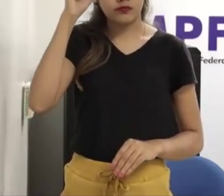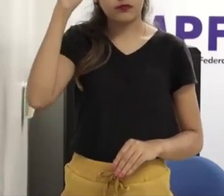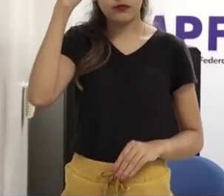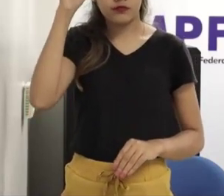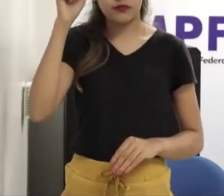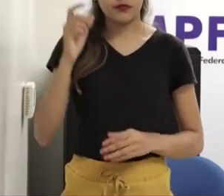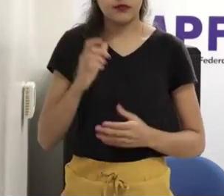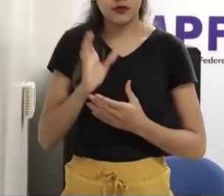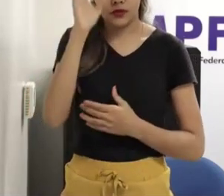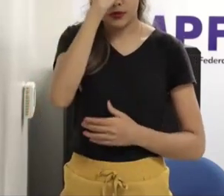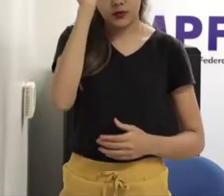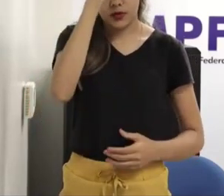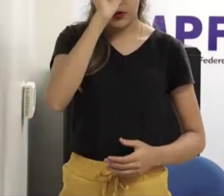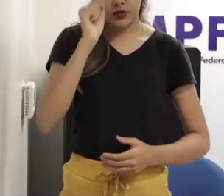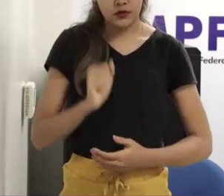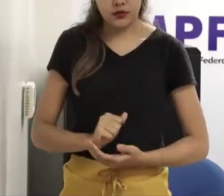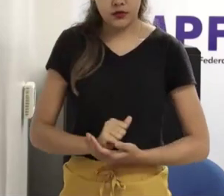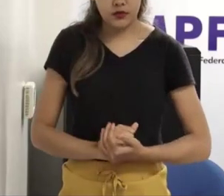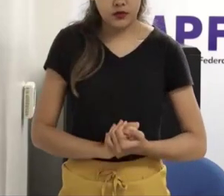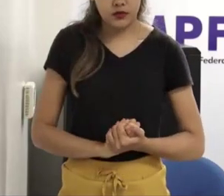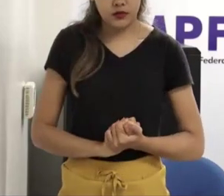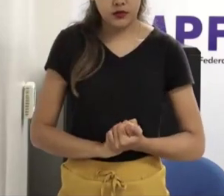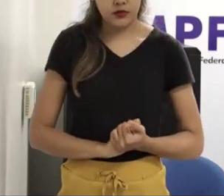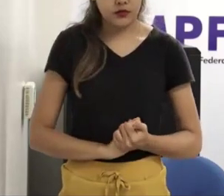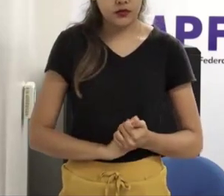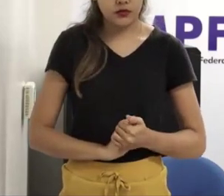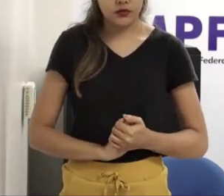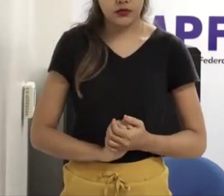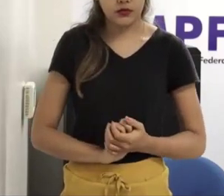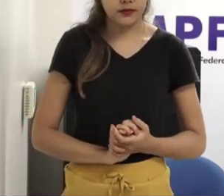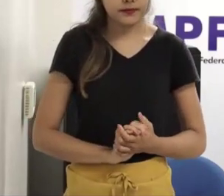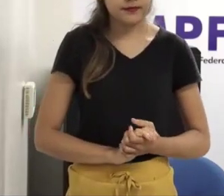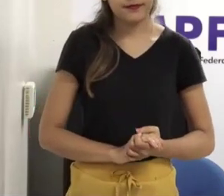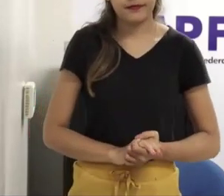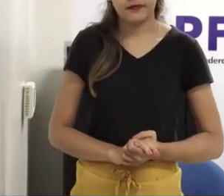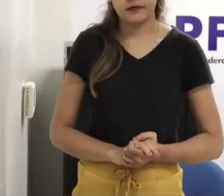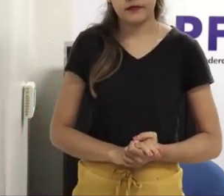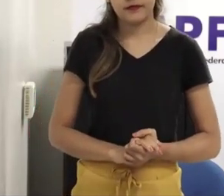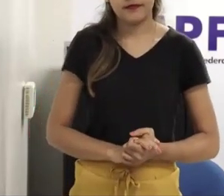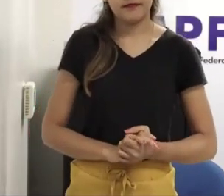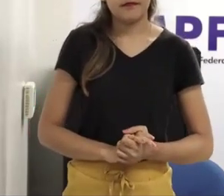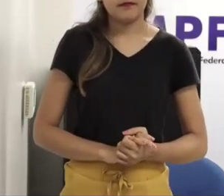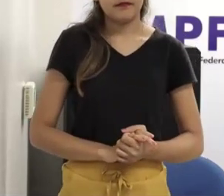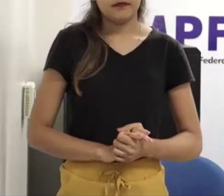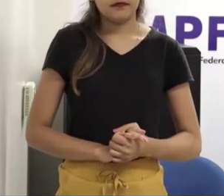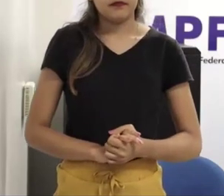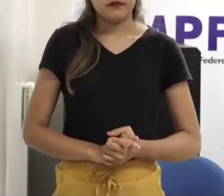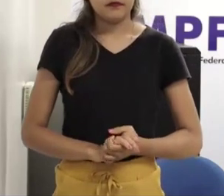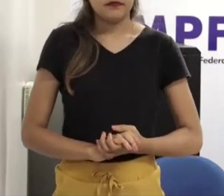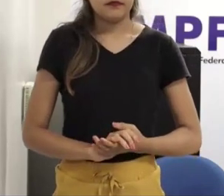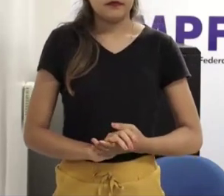Perfeito, doutor Heitor, sempre com a sua contribuição tão embasada na experiência, na teoria,